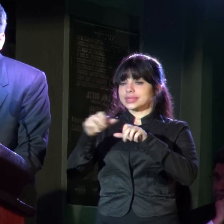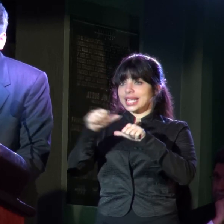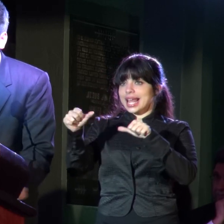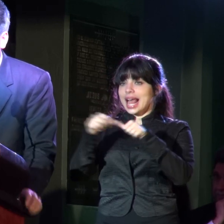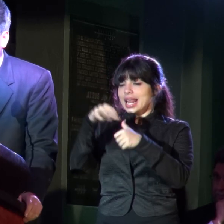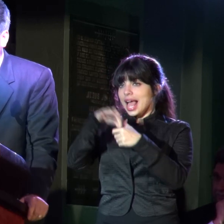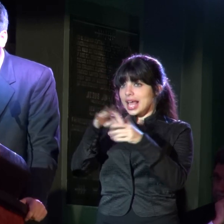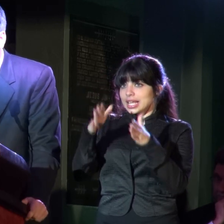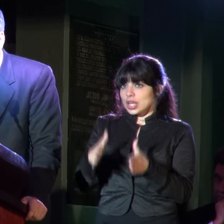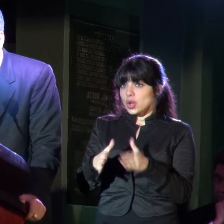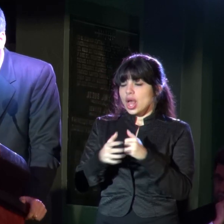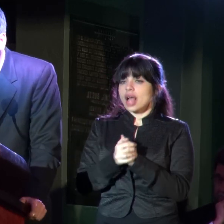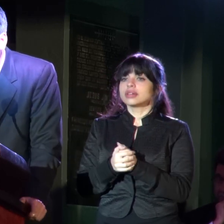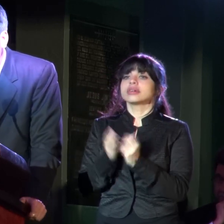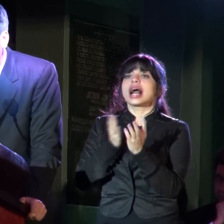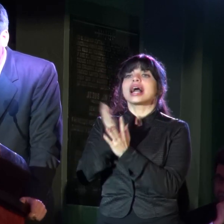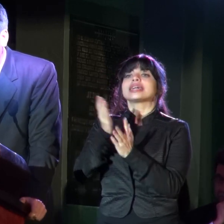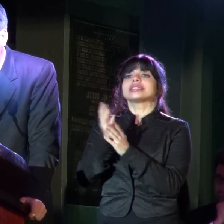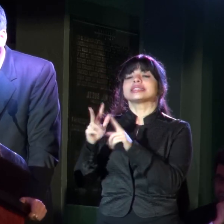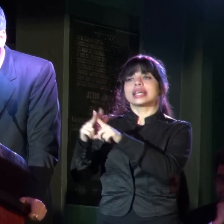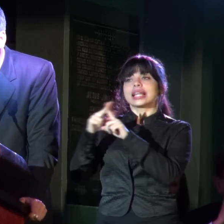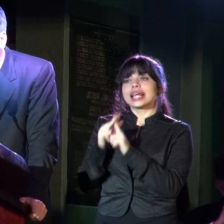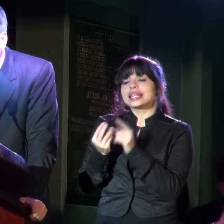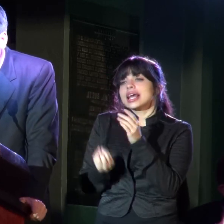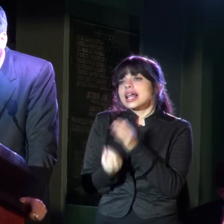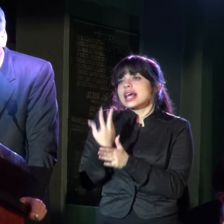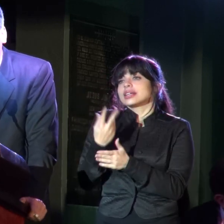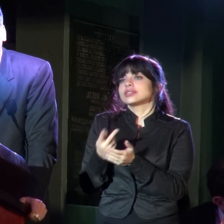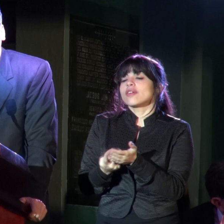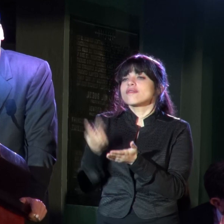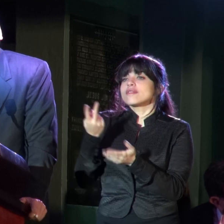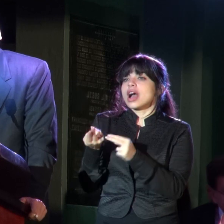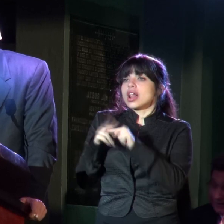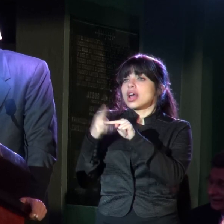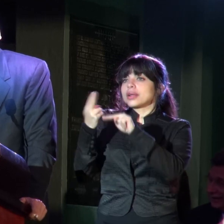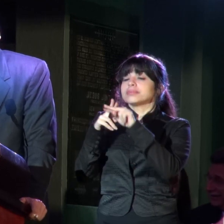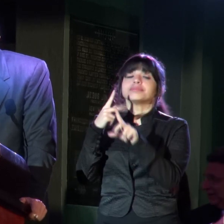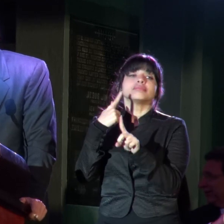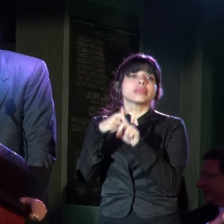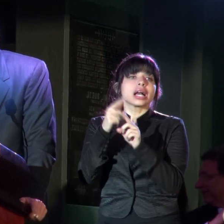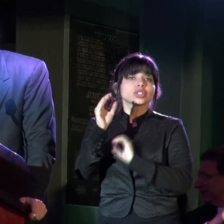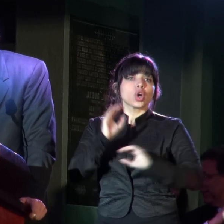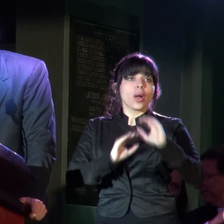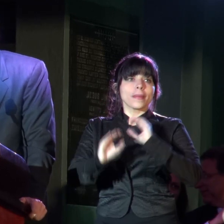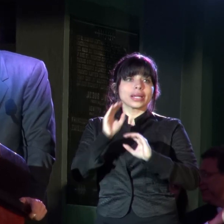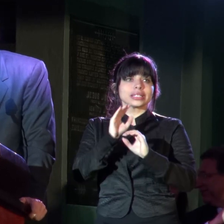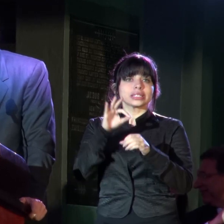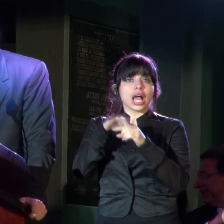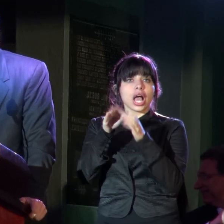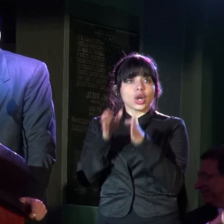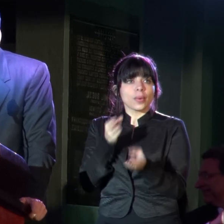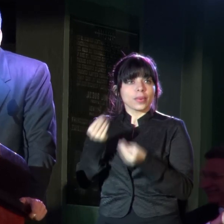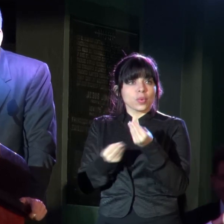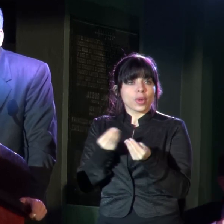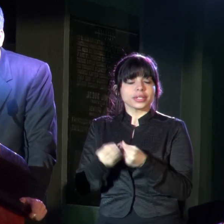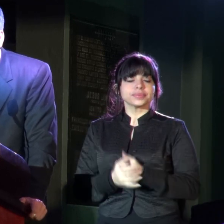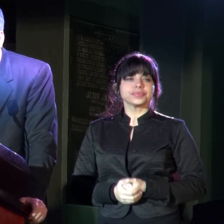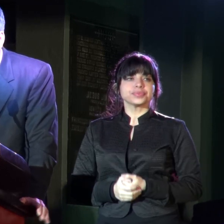sector agrícola, de acceso al crédito, de generación de valor agregado y de comercialización agropecuaria.